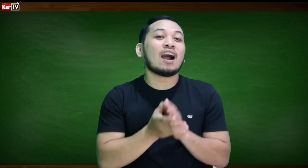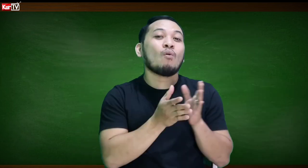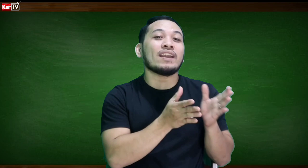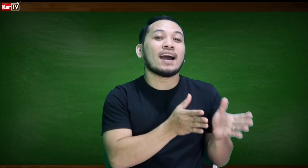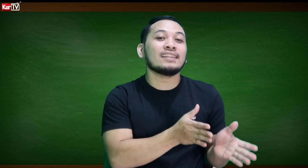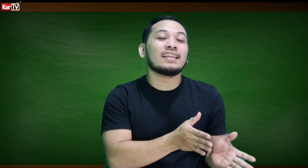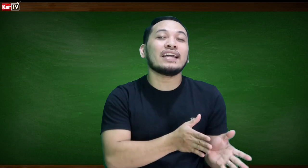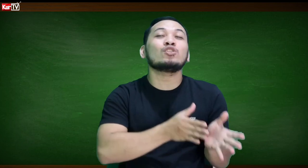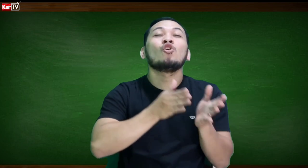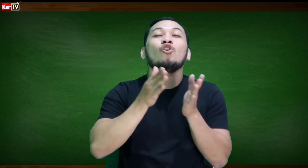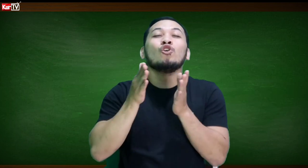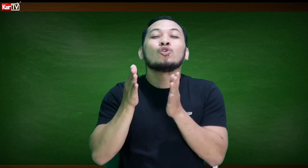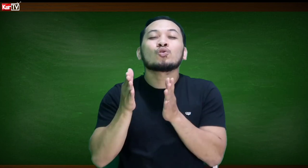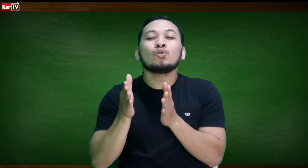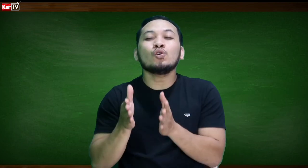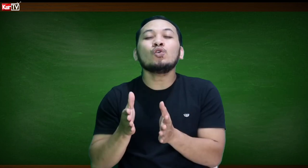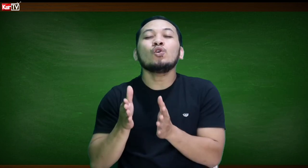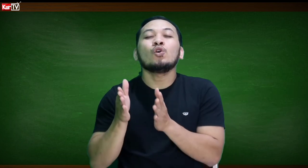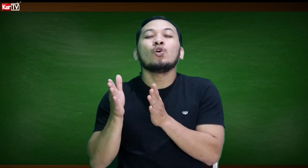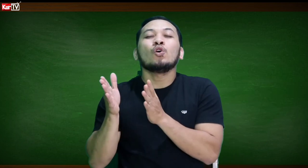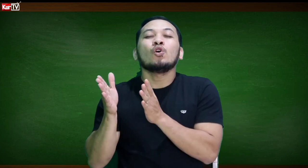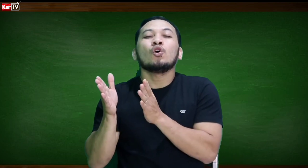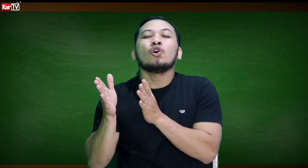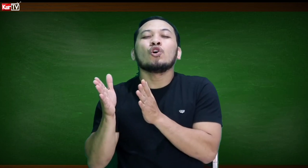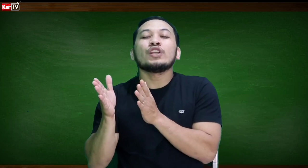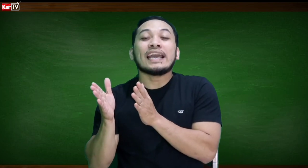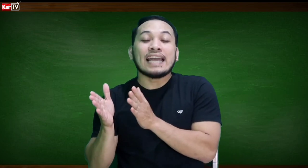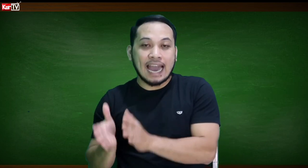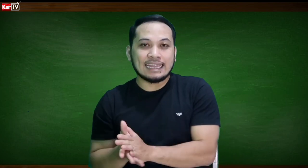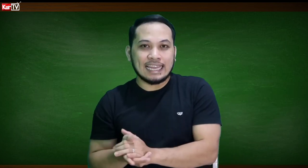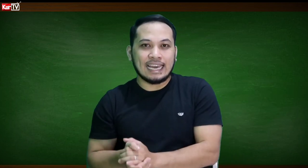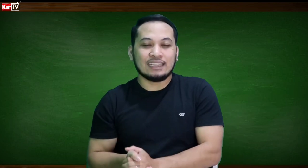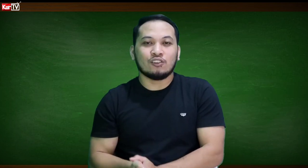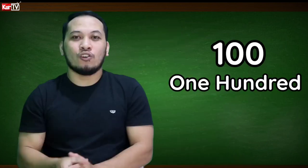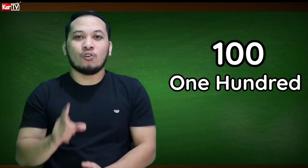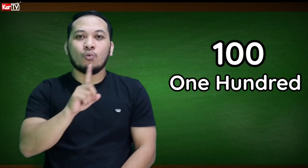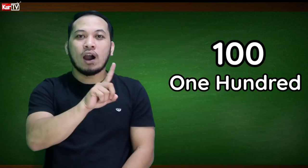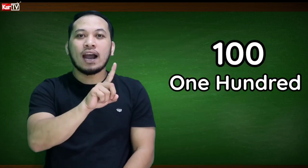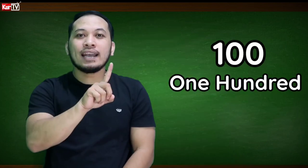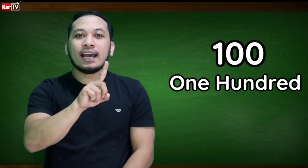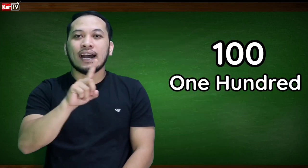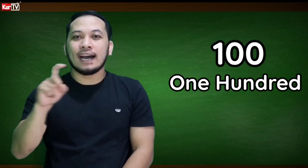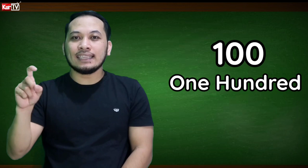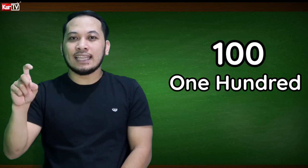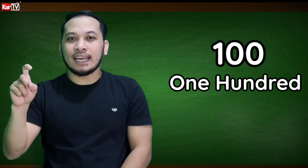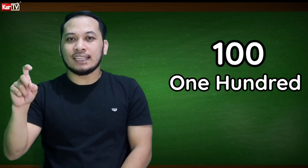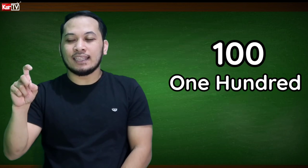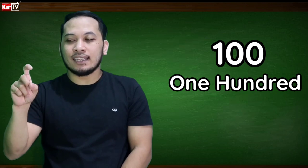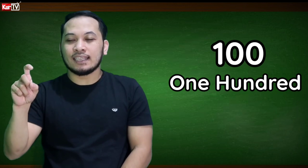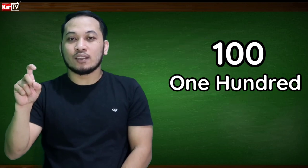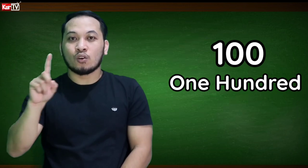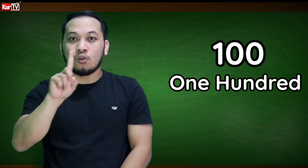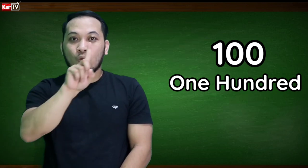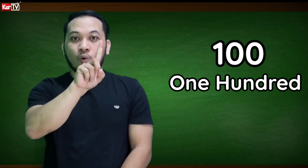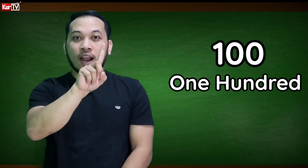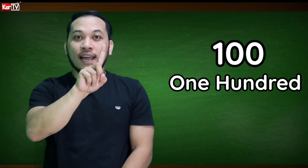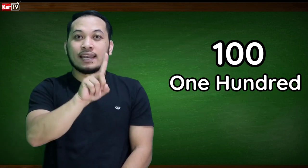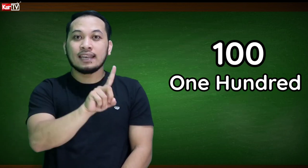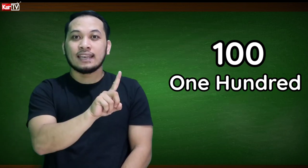ang 100 to 900. 100, 100,